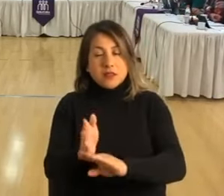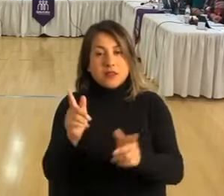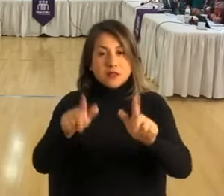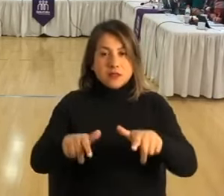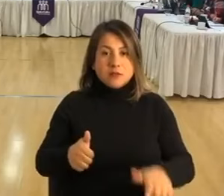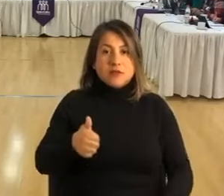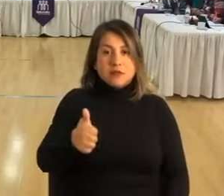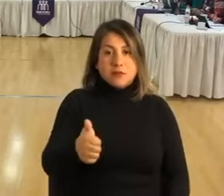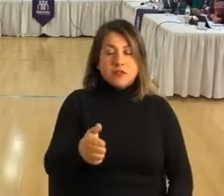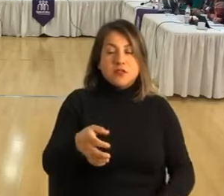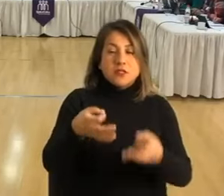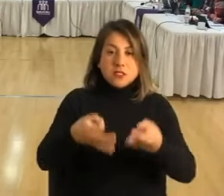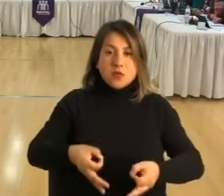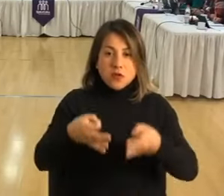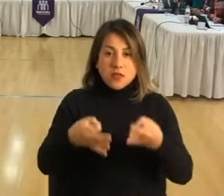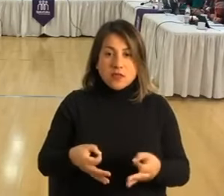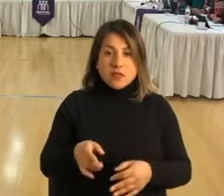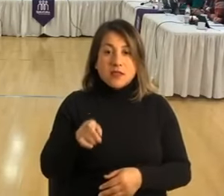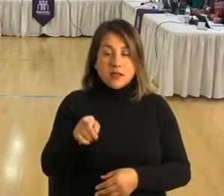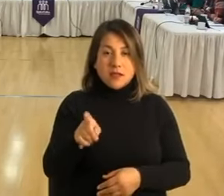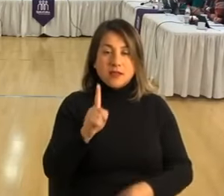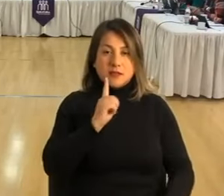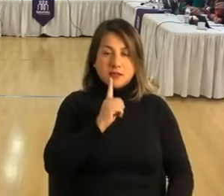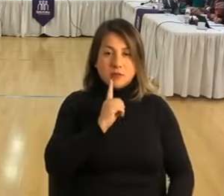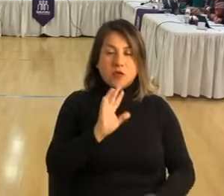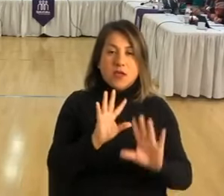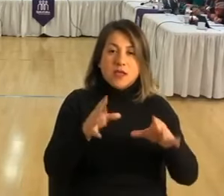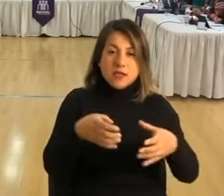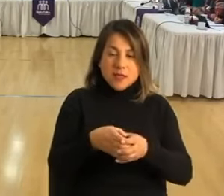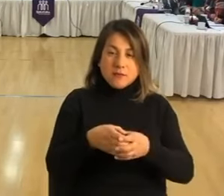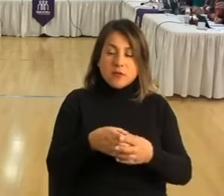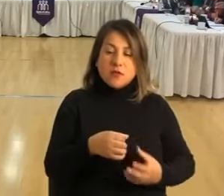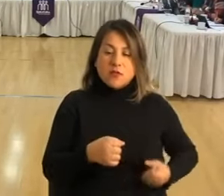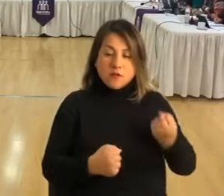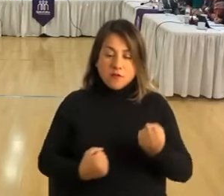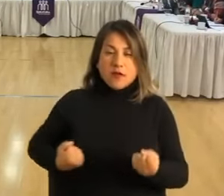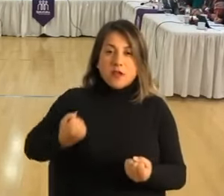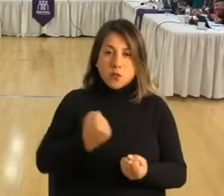dirección de seguridad porque ahí tenemos equipos que les van a ayudar gustosamente.